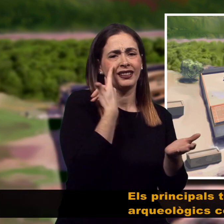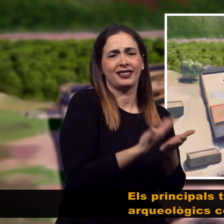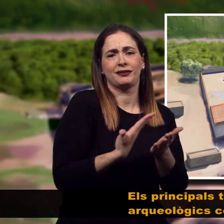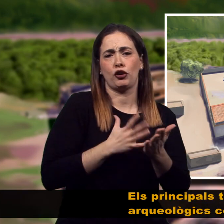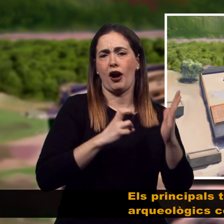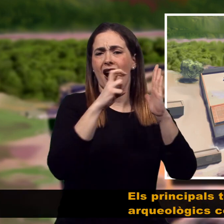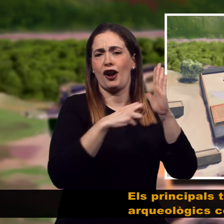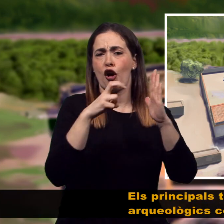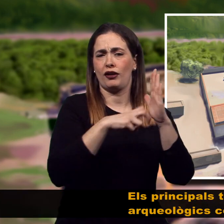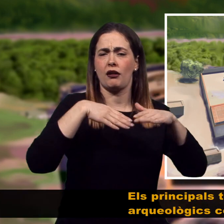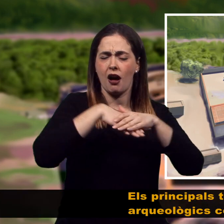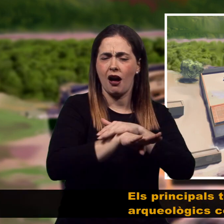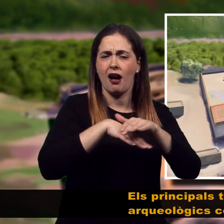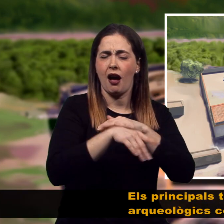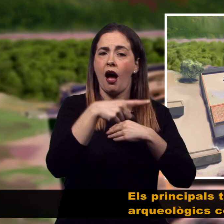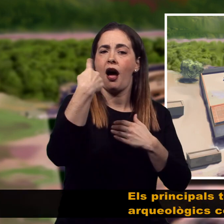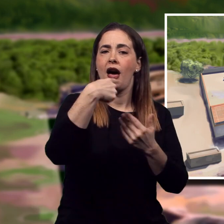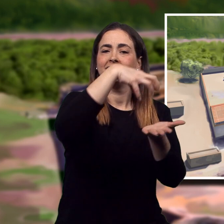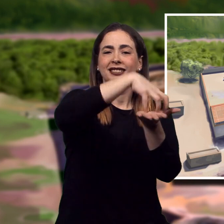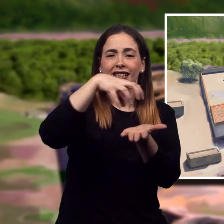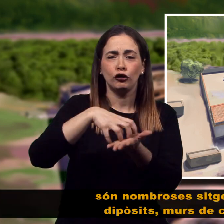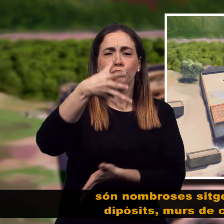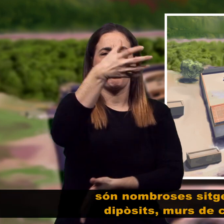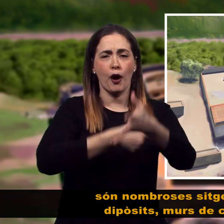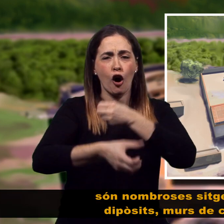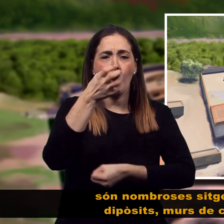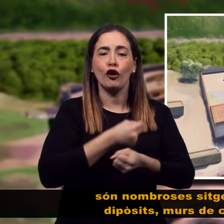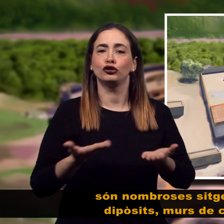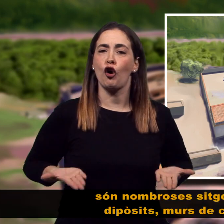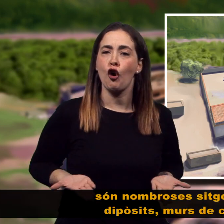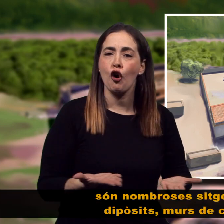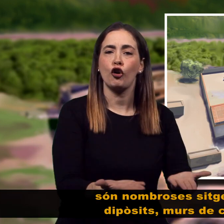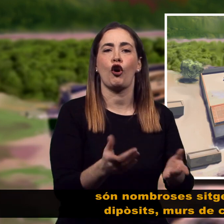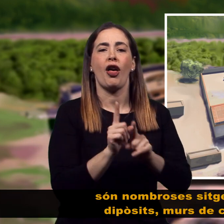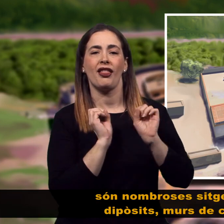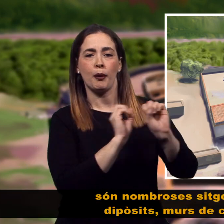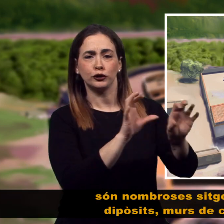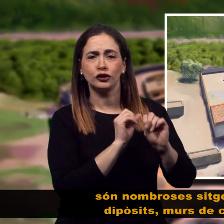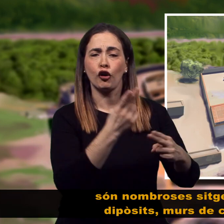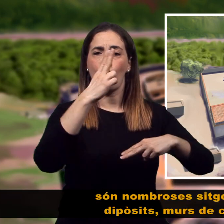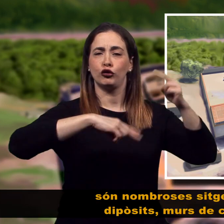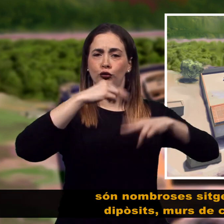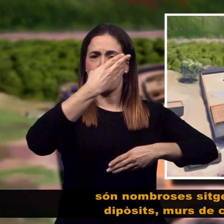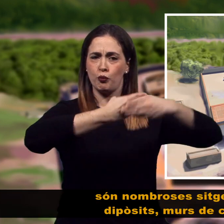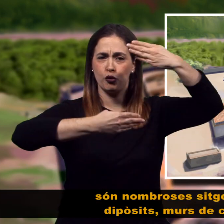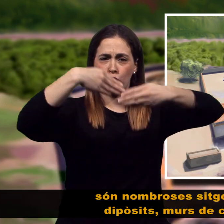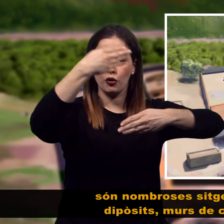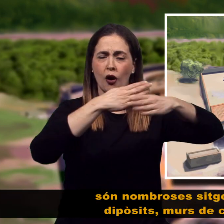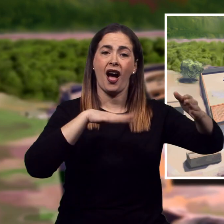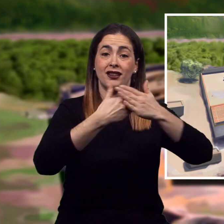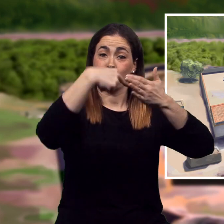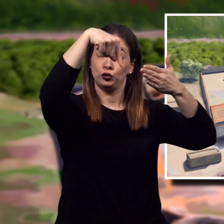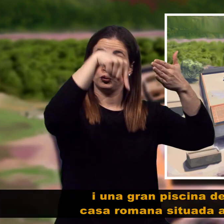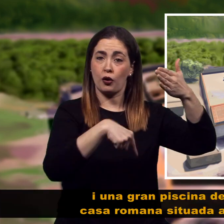Els principals testimonis arqueològics conservats són nombroses sitges, pous, forns, dipòsits,